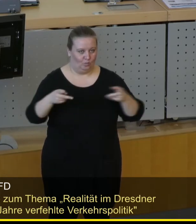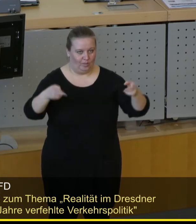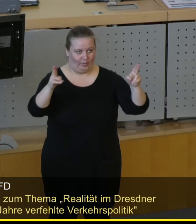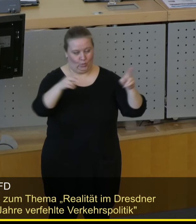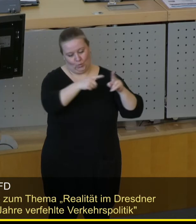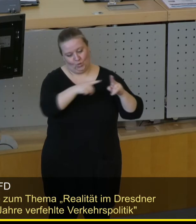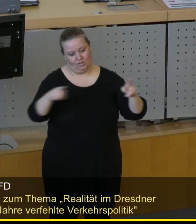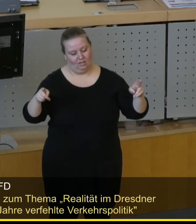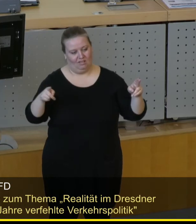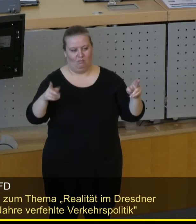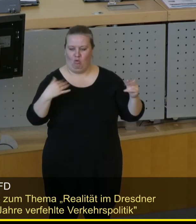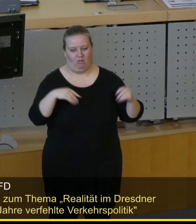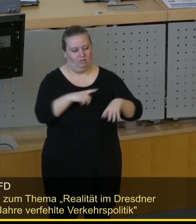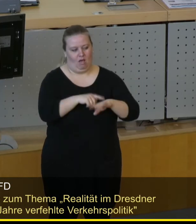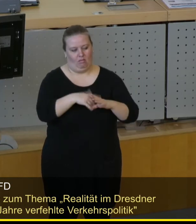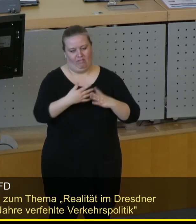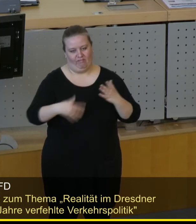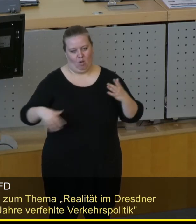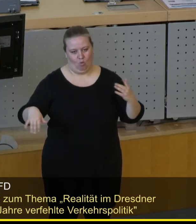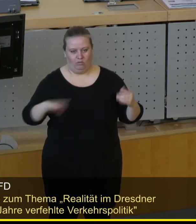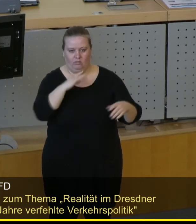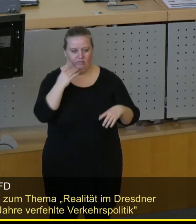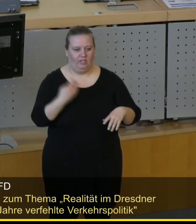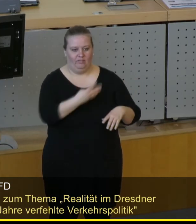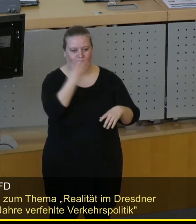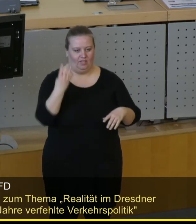gewissermaßen verlorene Zeit. Es sind vier verlorene Jahre.